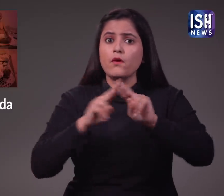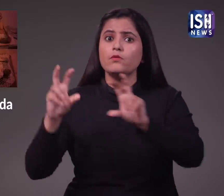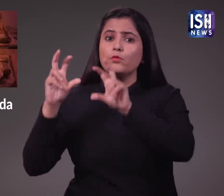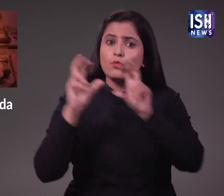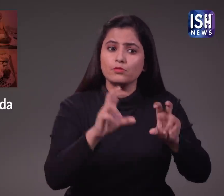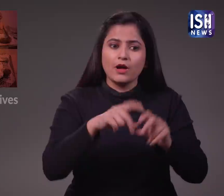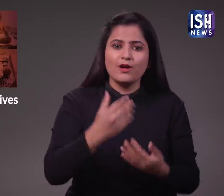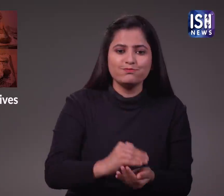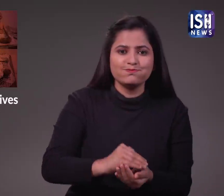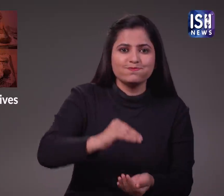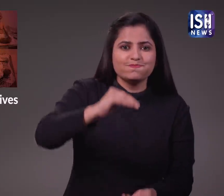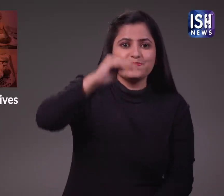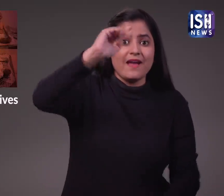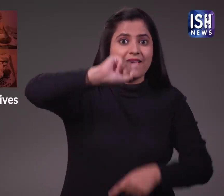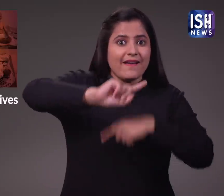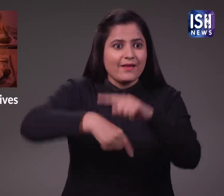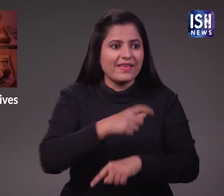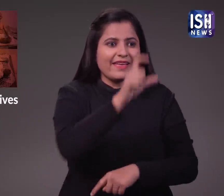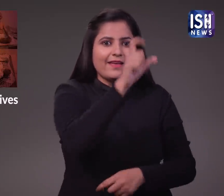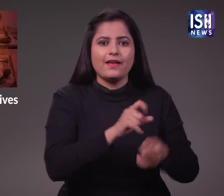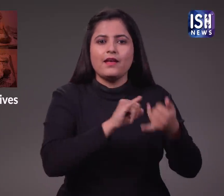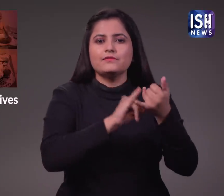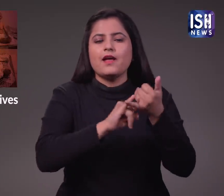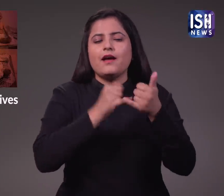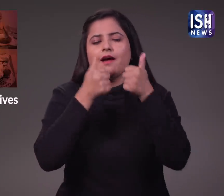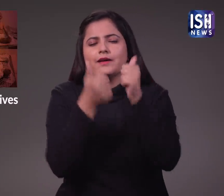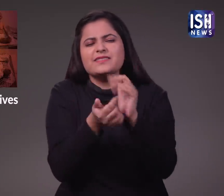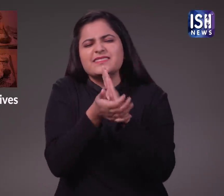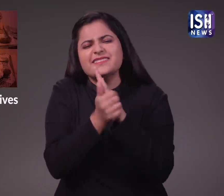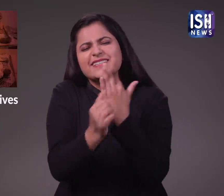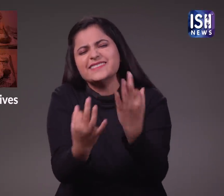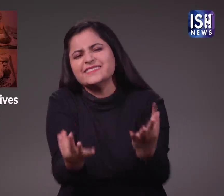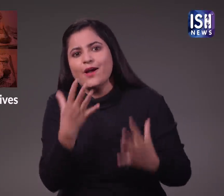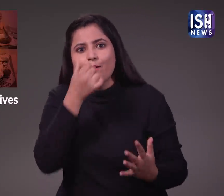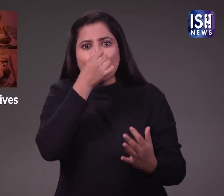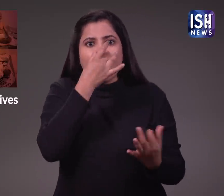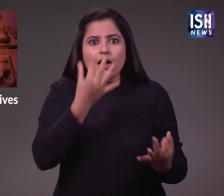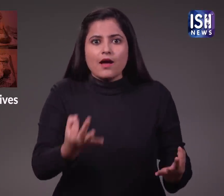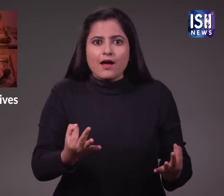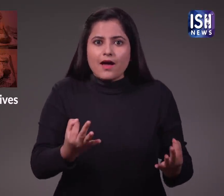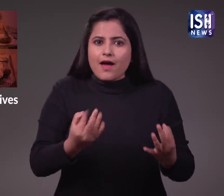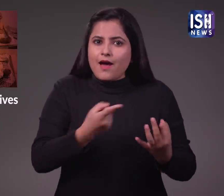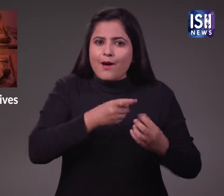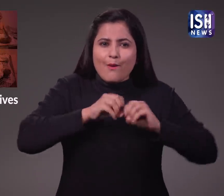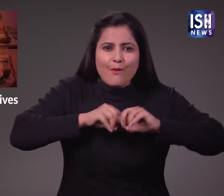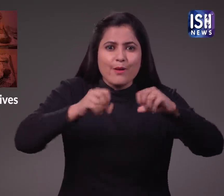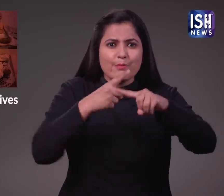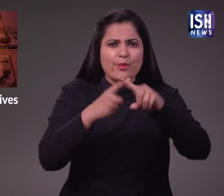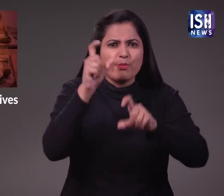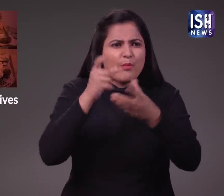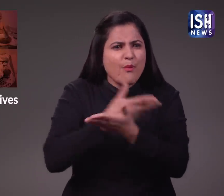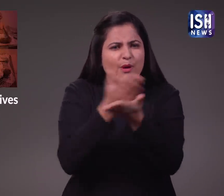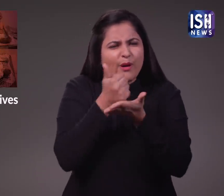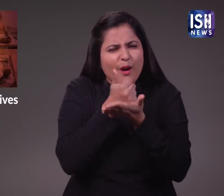उसे पाला इसके बाद वे योग गुरु बने उन्होंने अपना जीवन लोगों की मदद के लिए समर्पित कर दिया